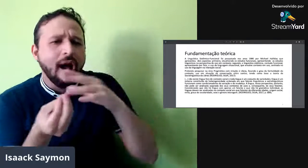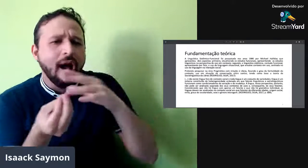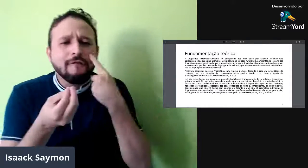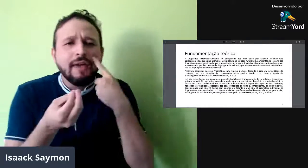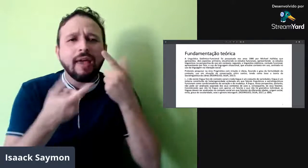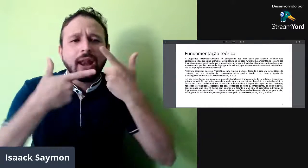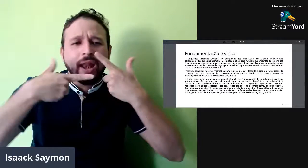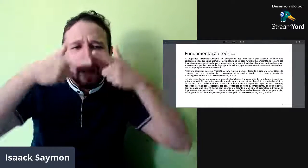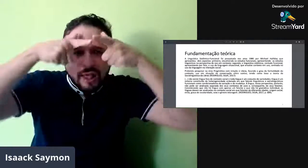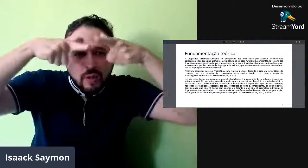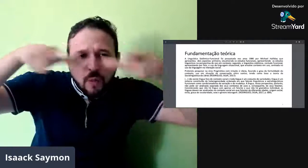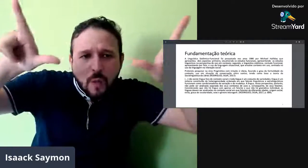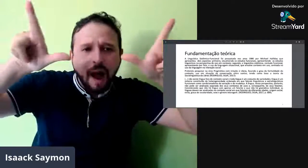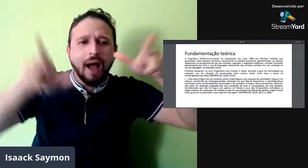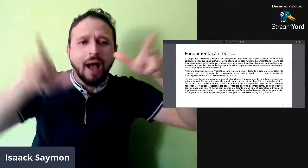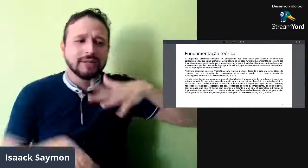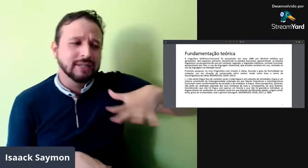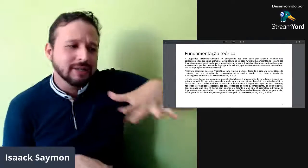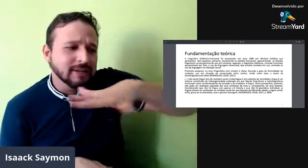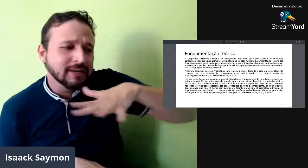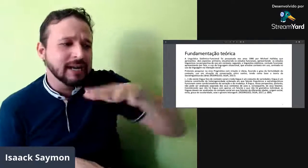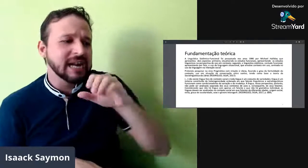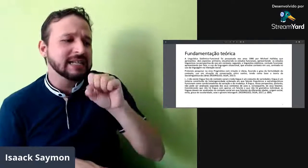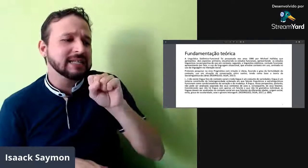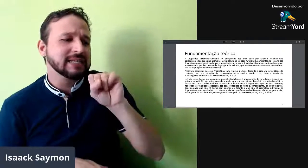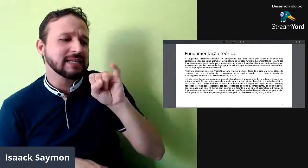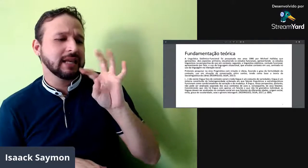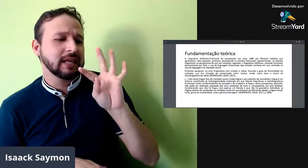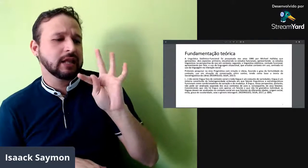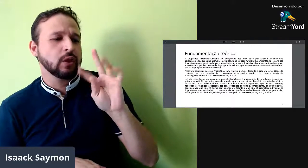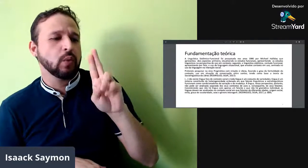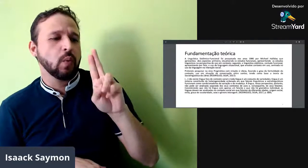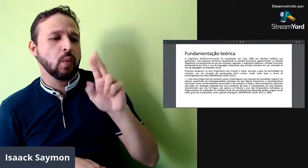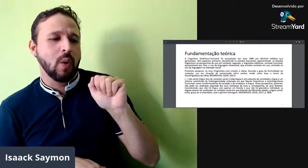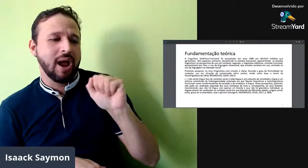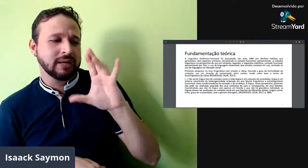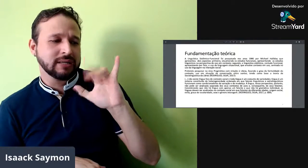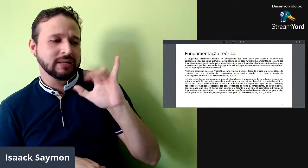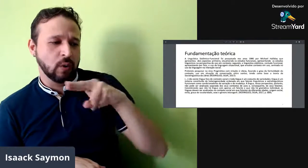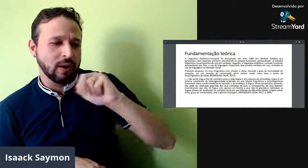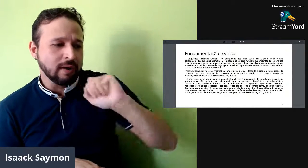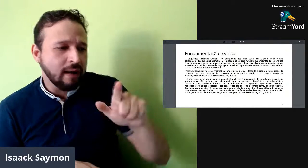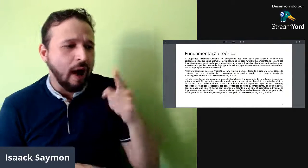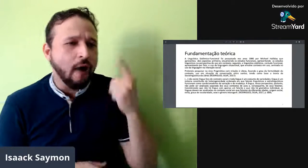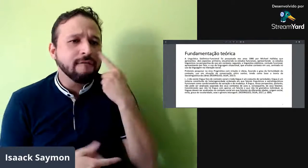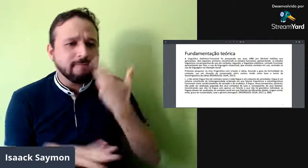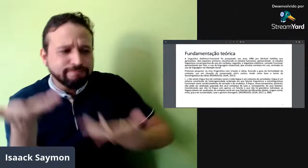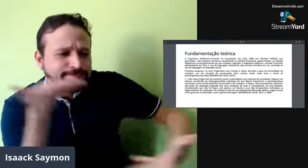né, como funciona, apresentar, por fato, o uso da linguagem situacional,